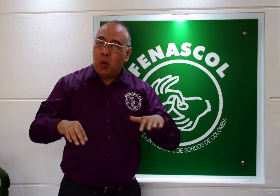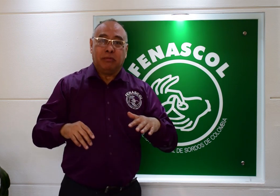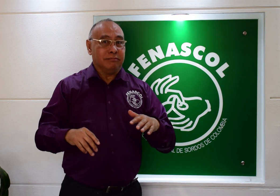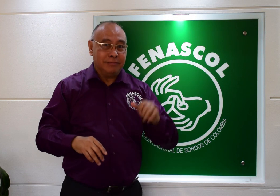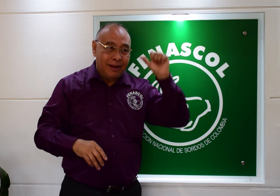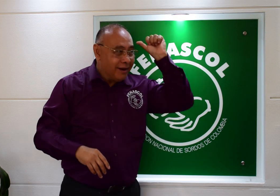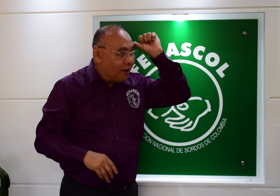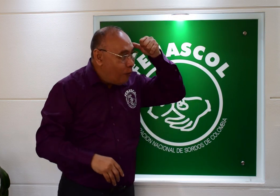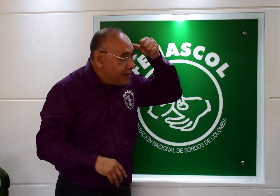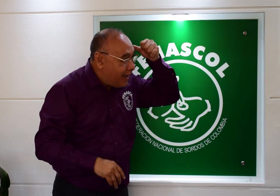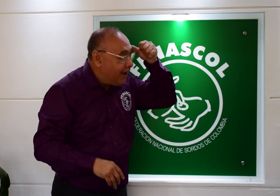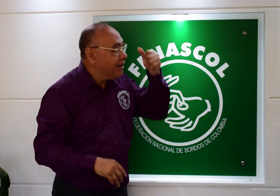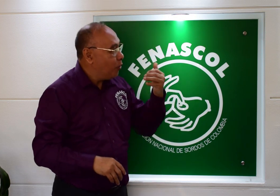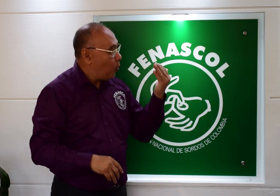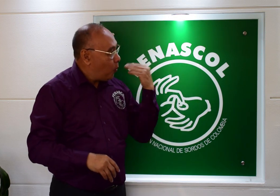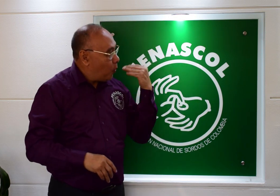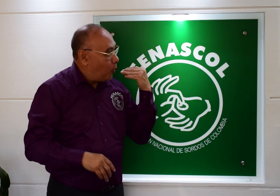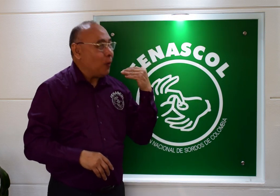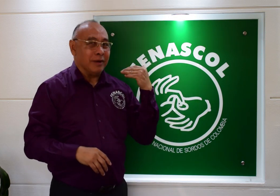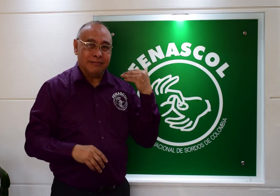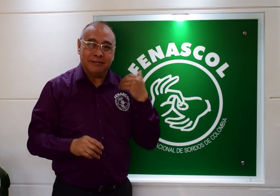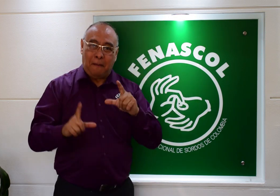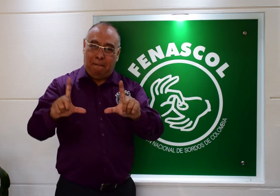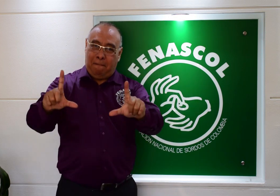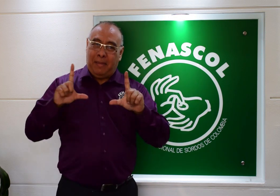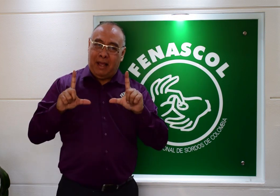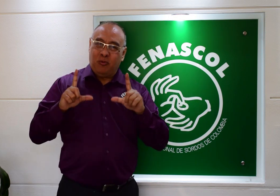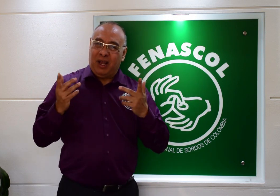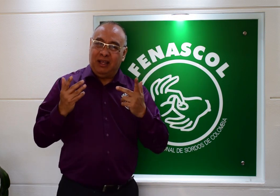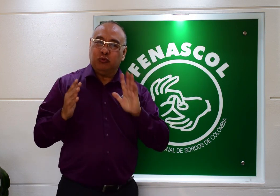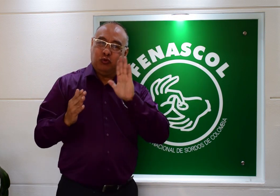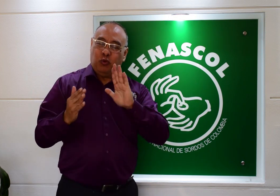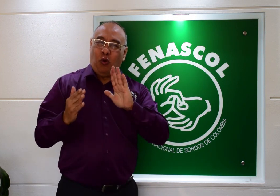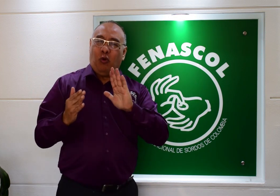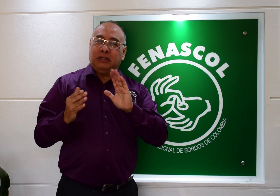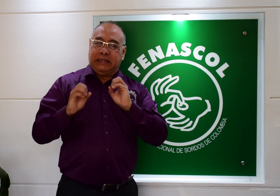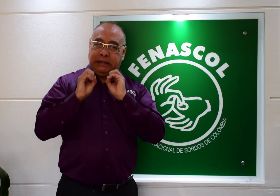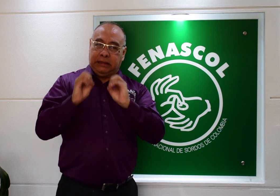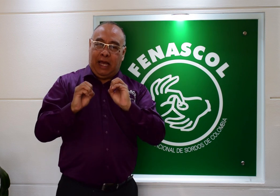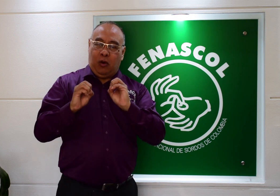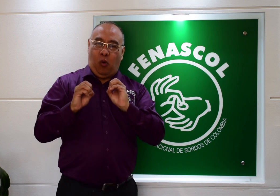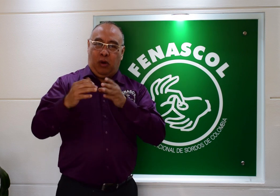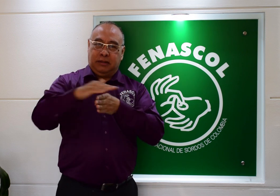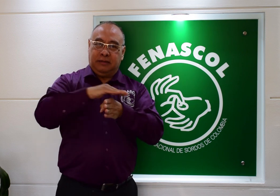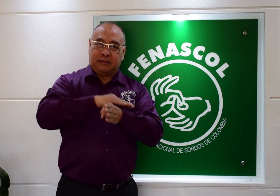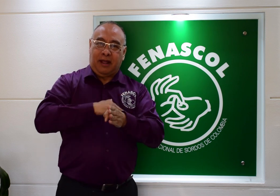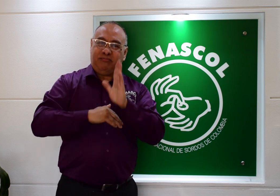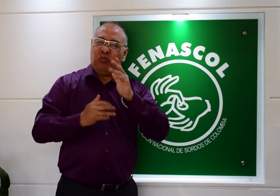Relevo? Además, recuerdas que hace poco recibimos un reconocimiento internacional por parte de Zero Project